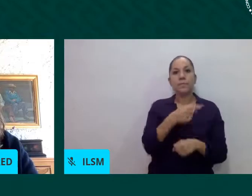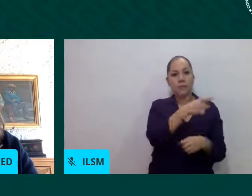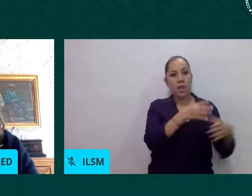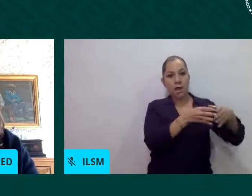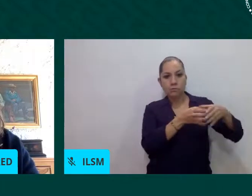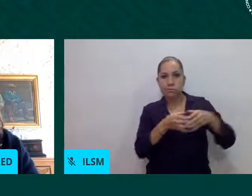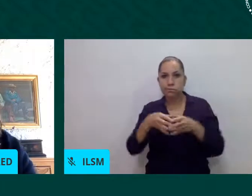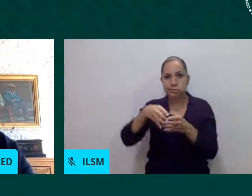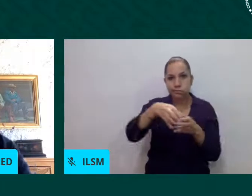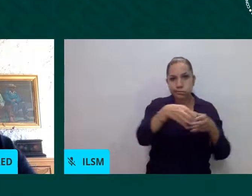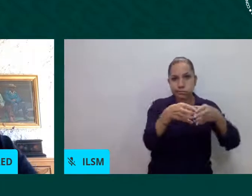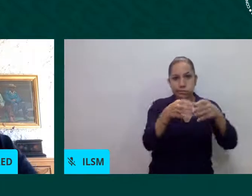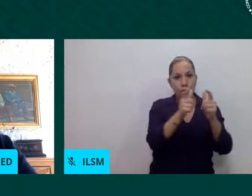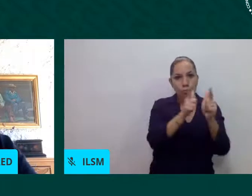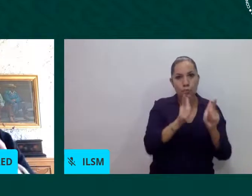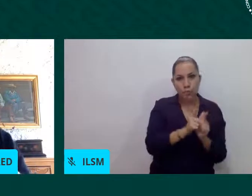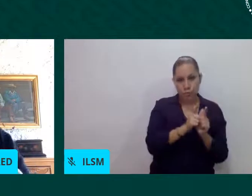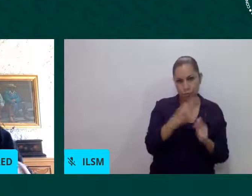Centroamérica,